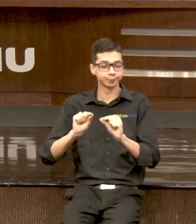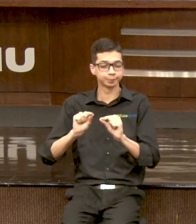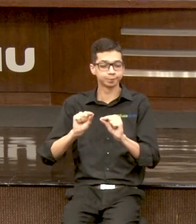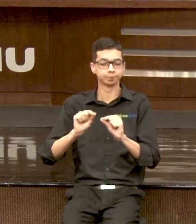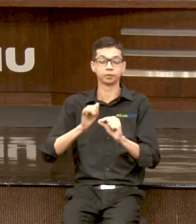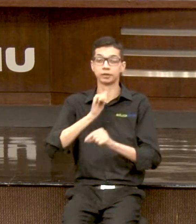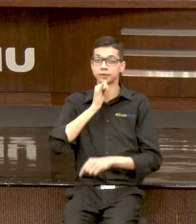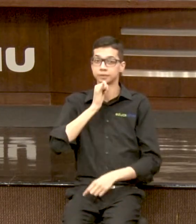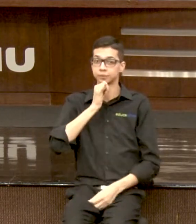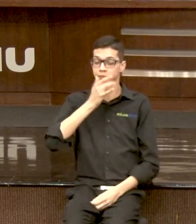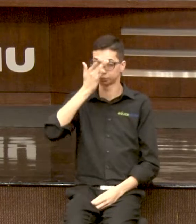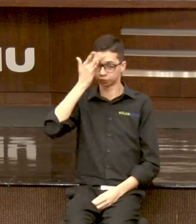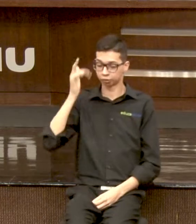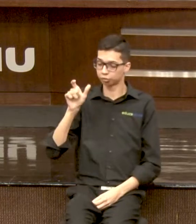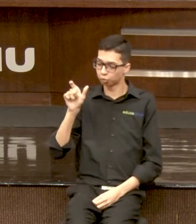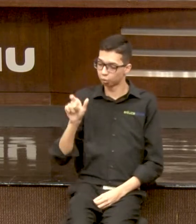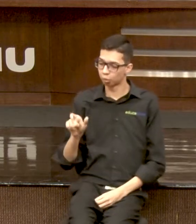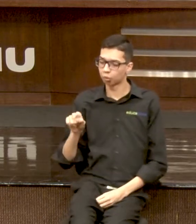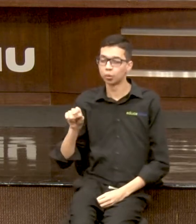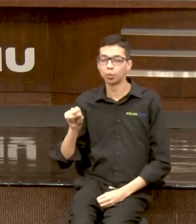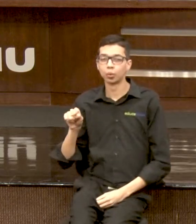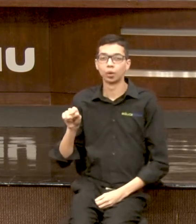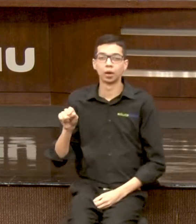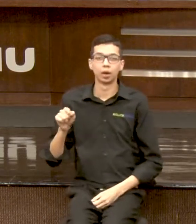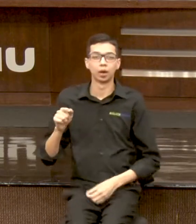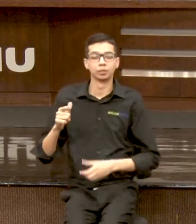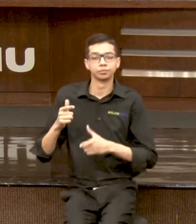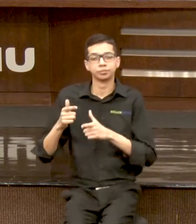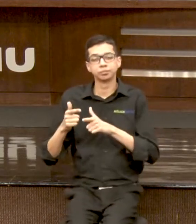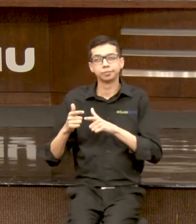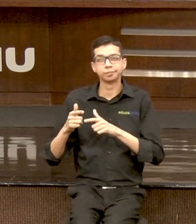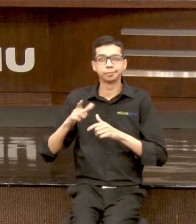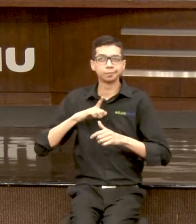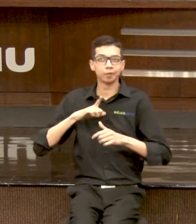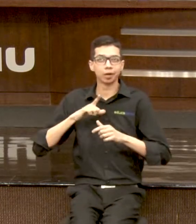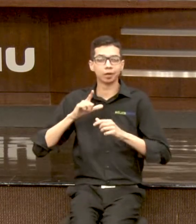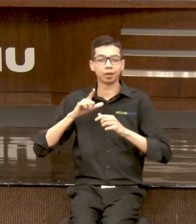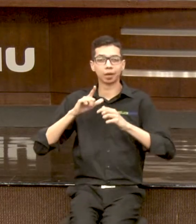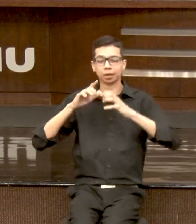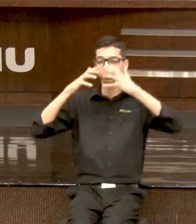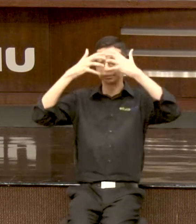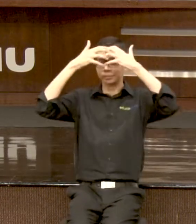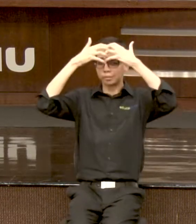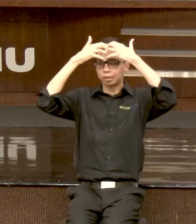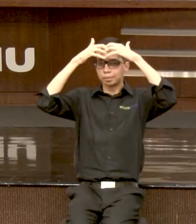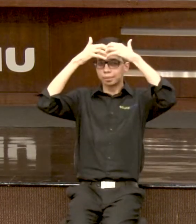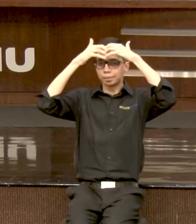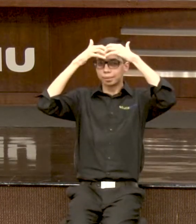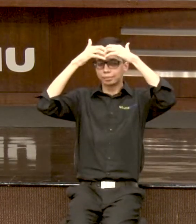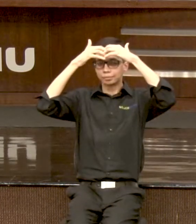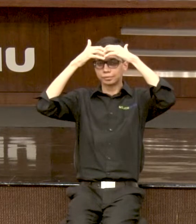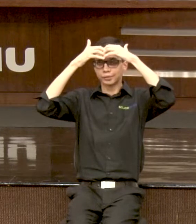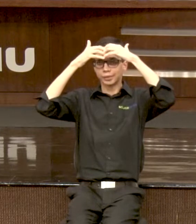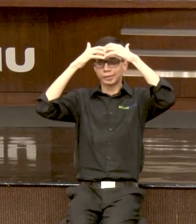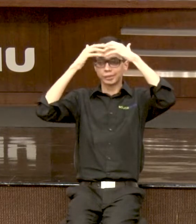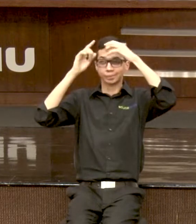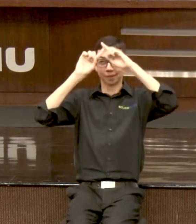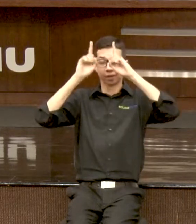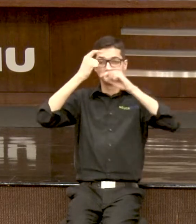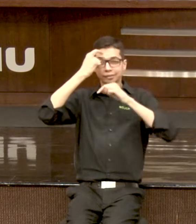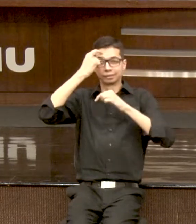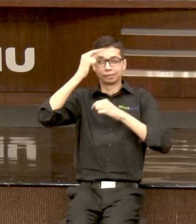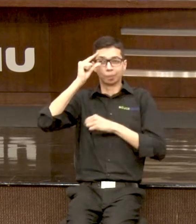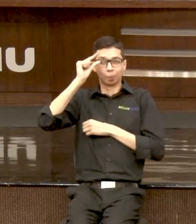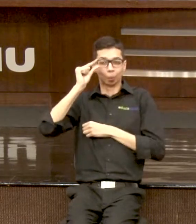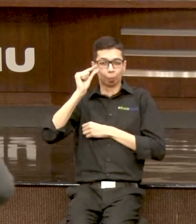funcionamento cognitivo abaixo da média. Então, quando a